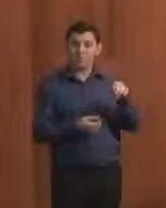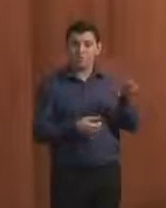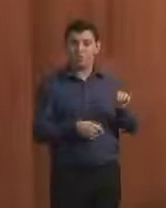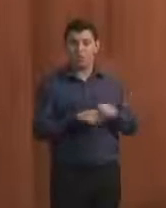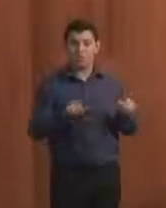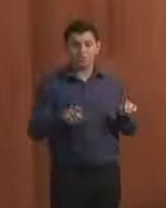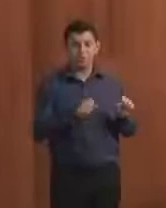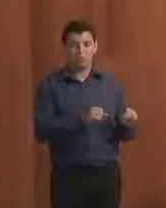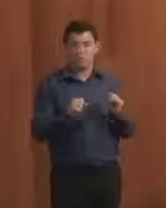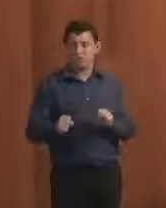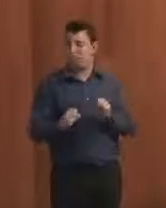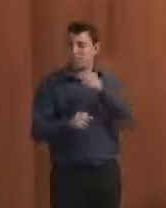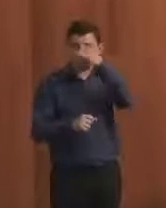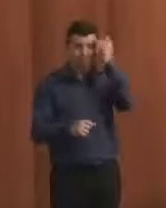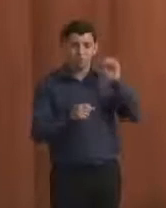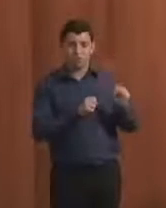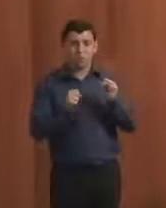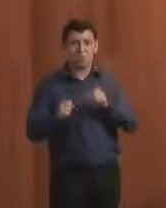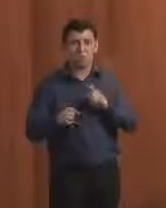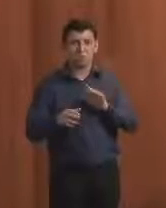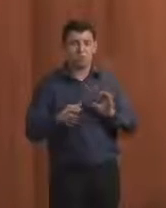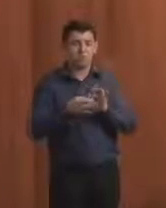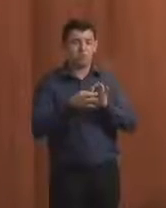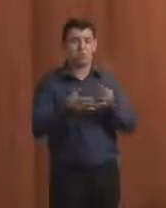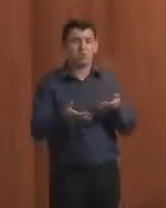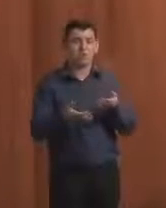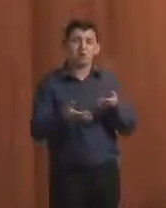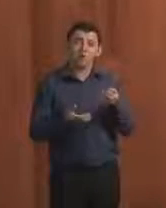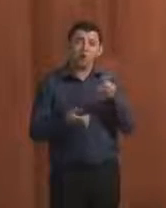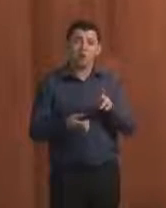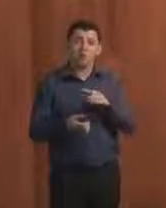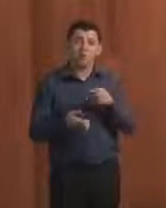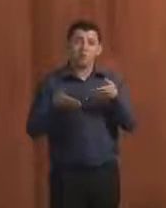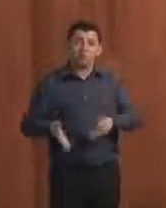que podem estar atreladas àqueles que exercem a corrupção.